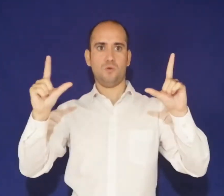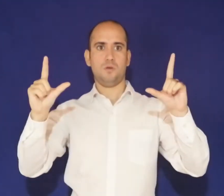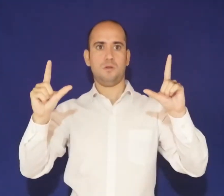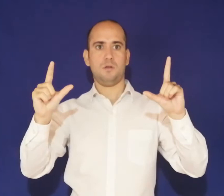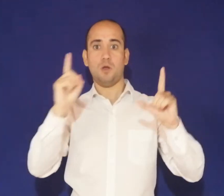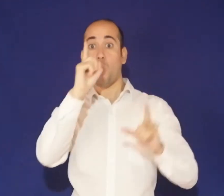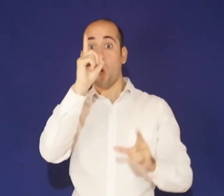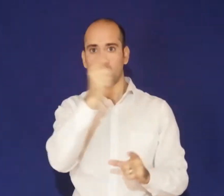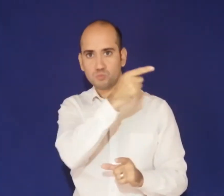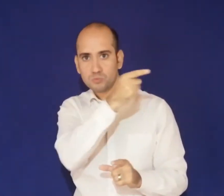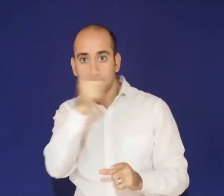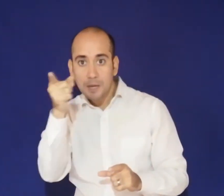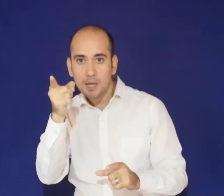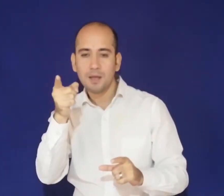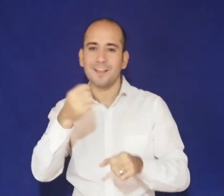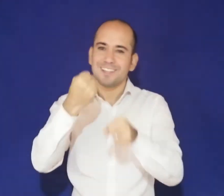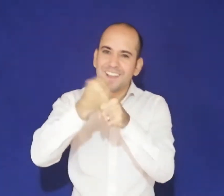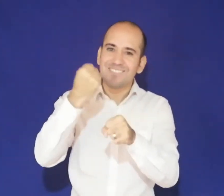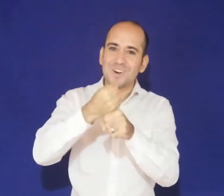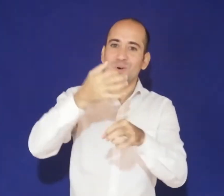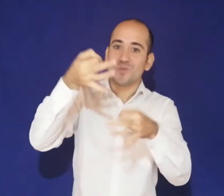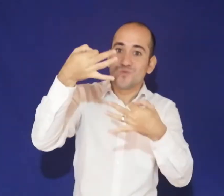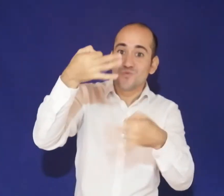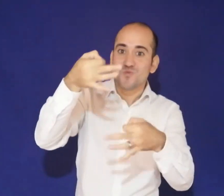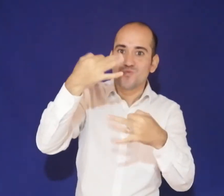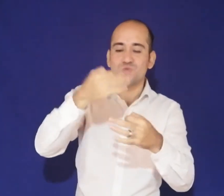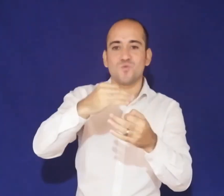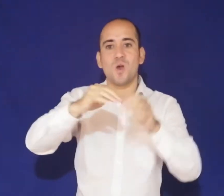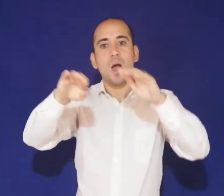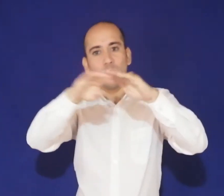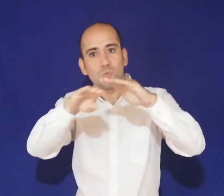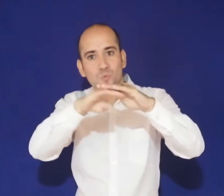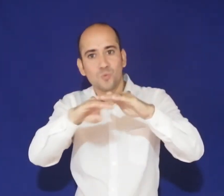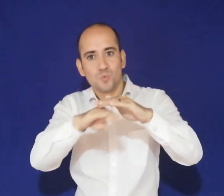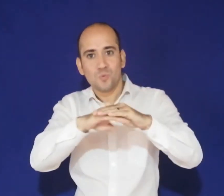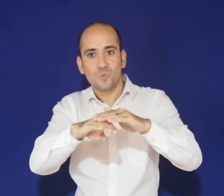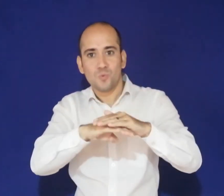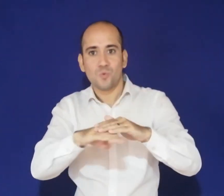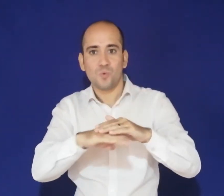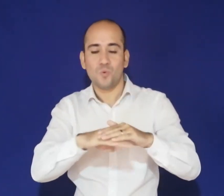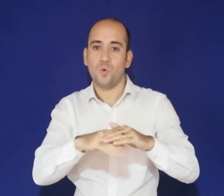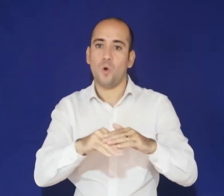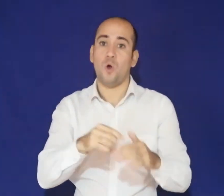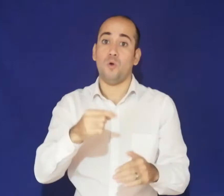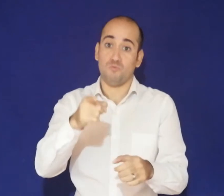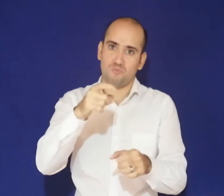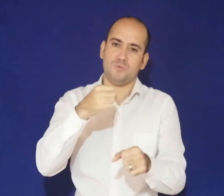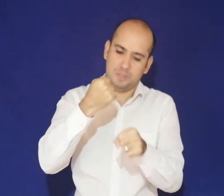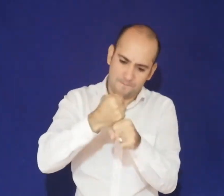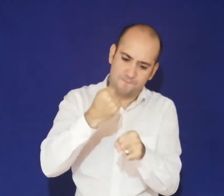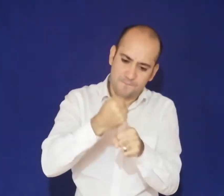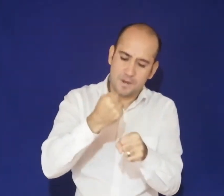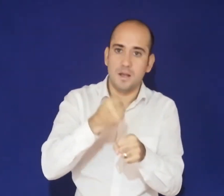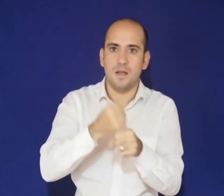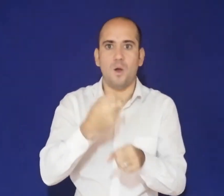trabajo guía, donde tú puedes descargar. Y ahí puedes trabajar, lenguaje, matemática, ciencia,